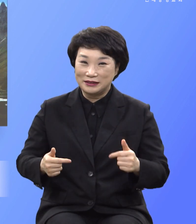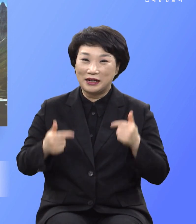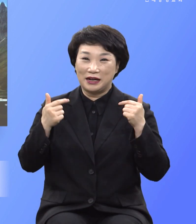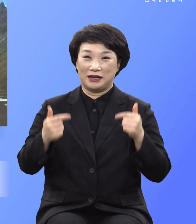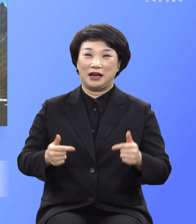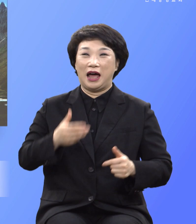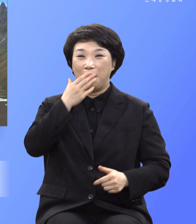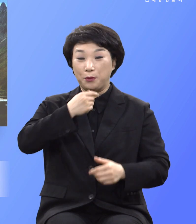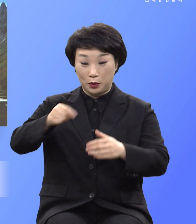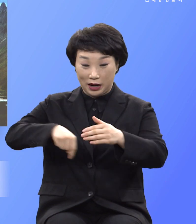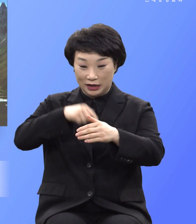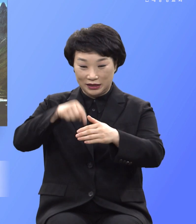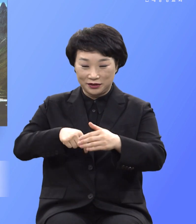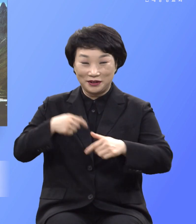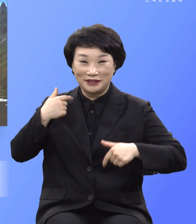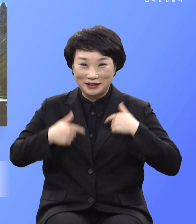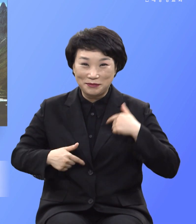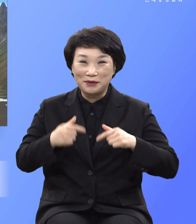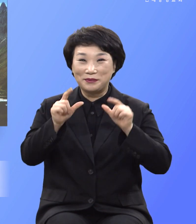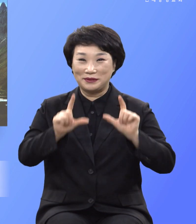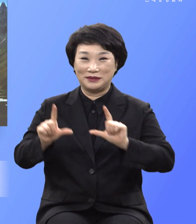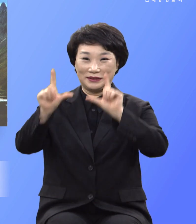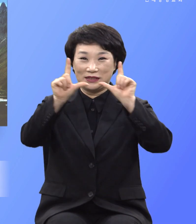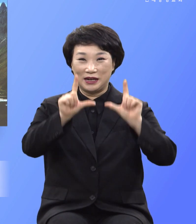속에서 기쁨으로 살게 될 것입니다.